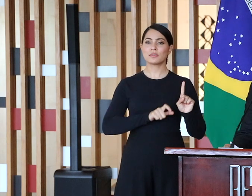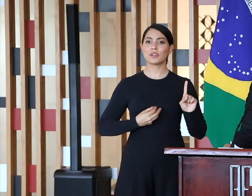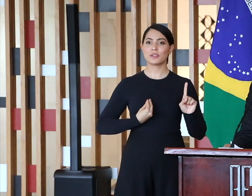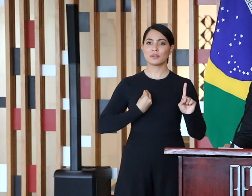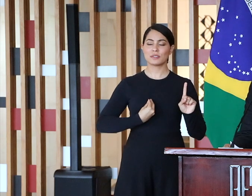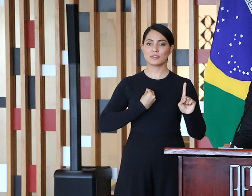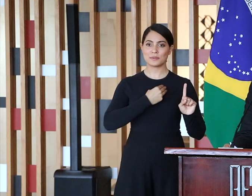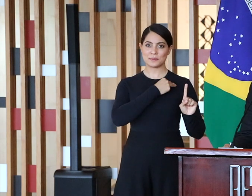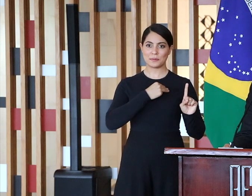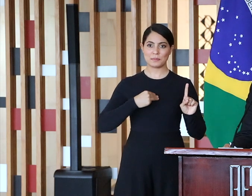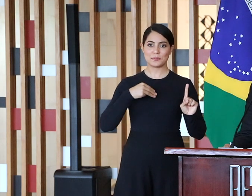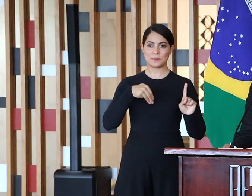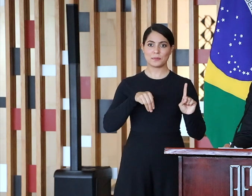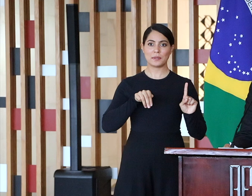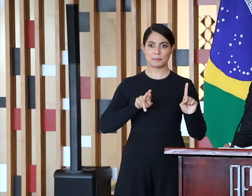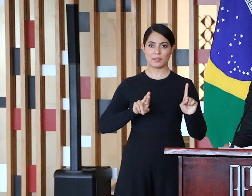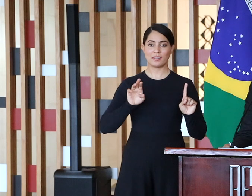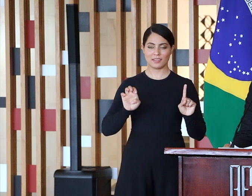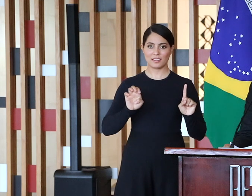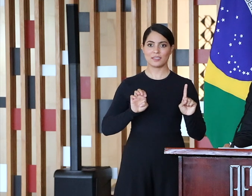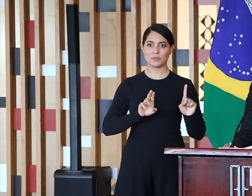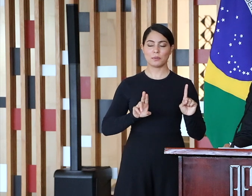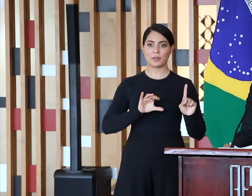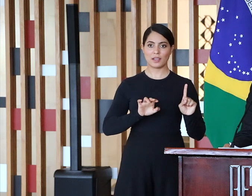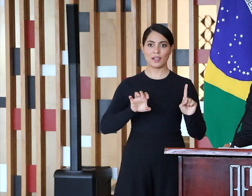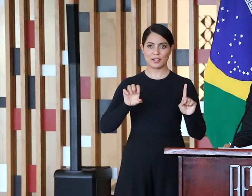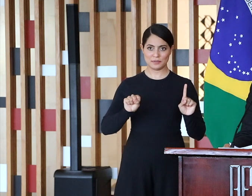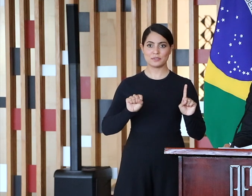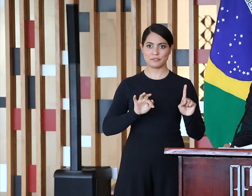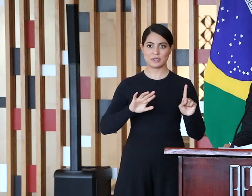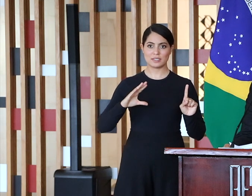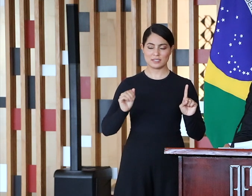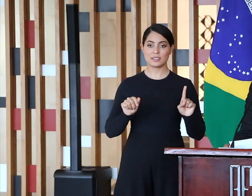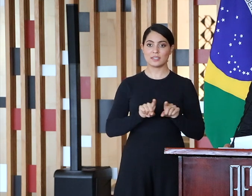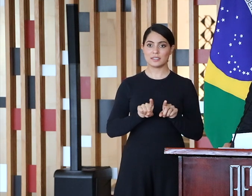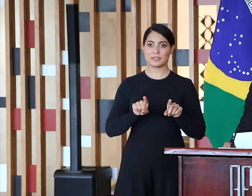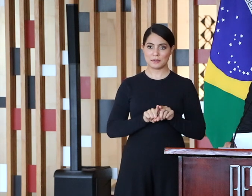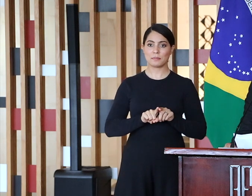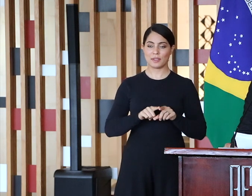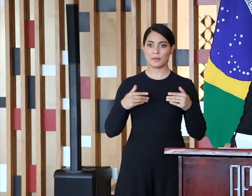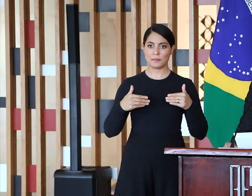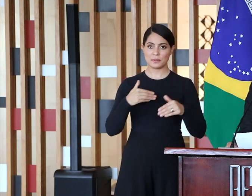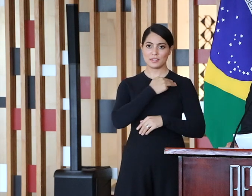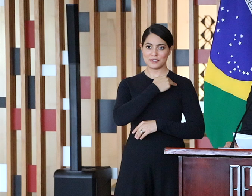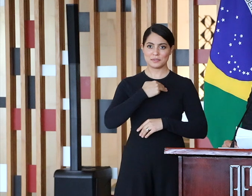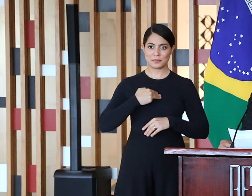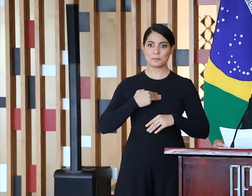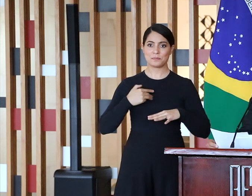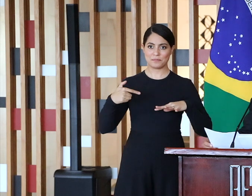do ministro de Relações Exteriores, Carlos Alberto França, e o ministro de Minas e Energia, Bento Albuquerque, que recentemente